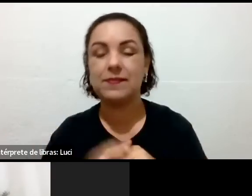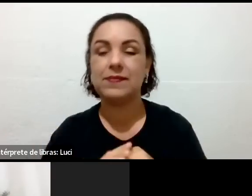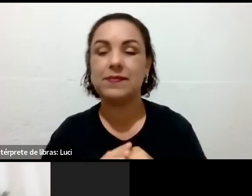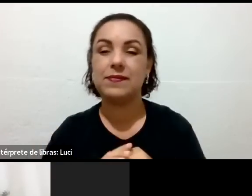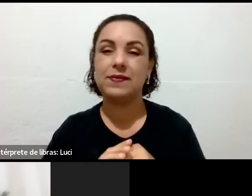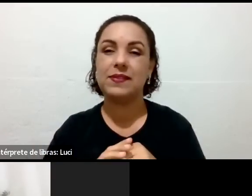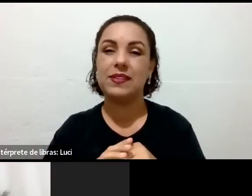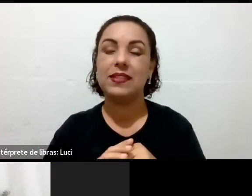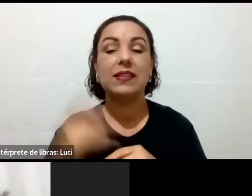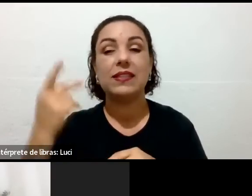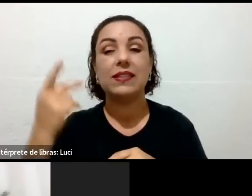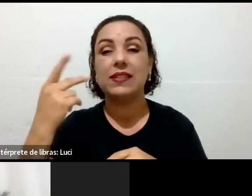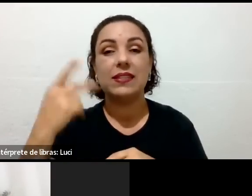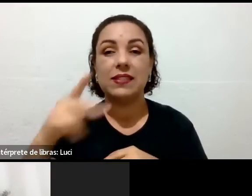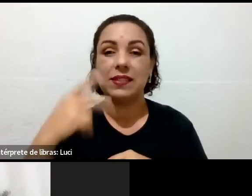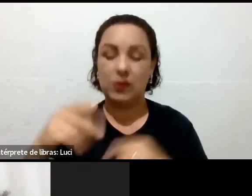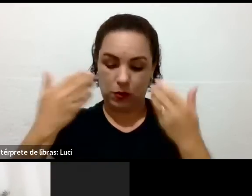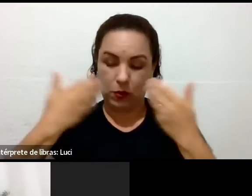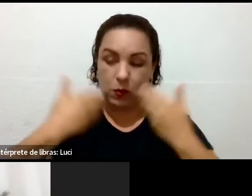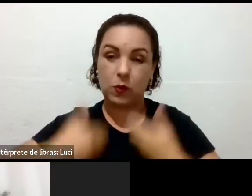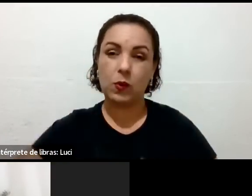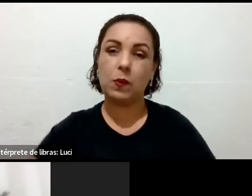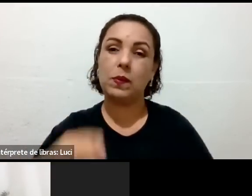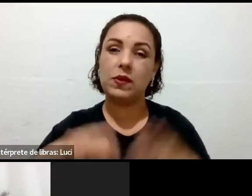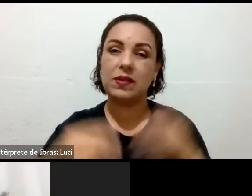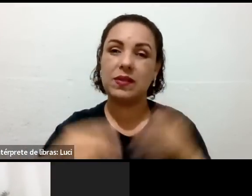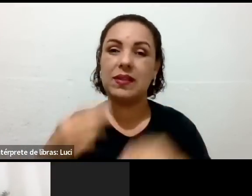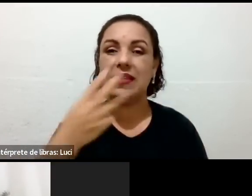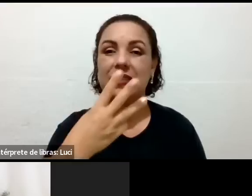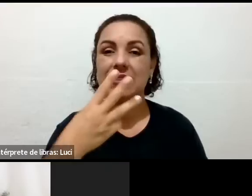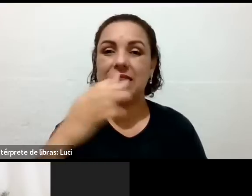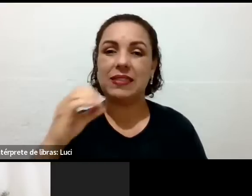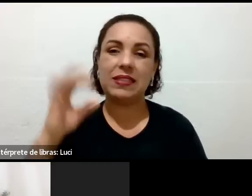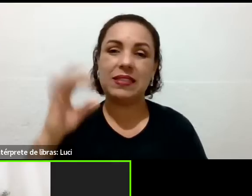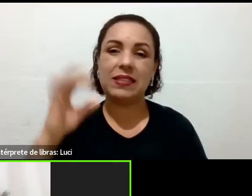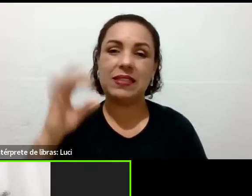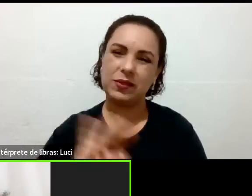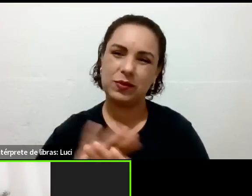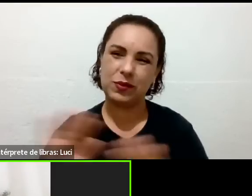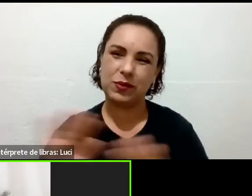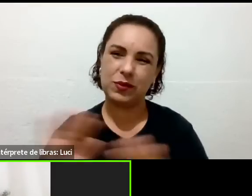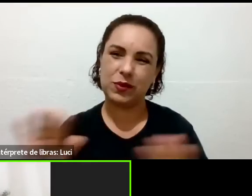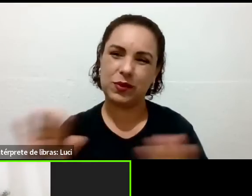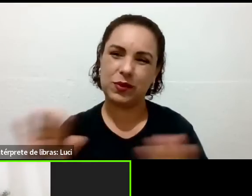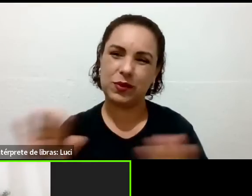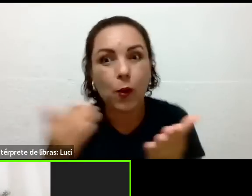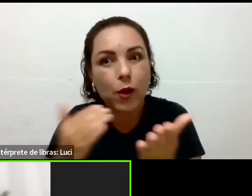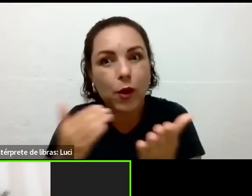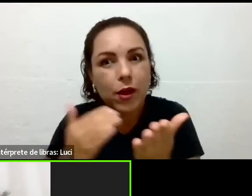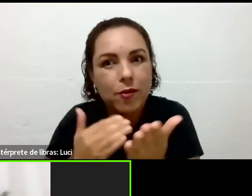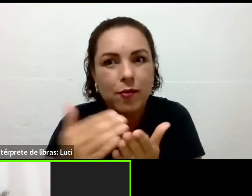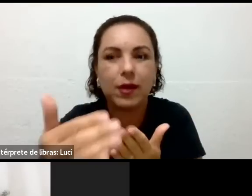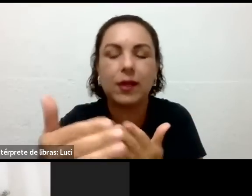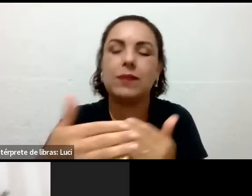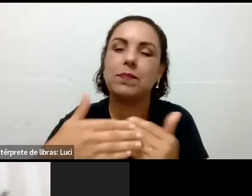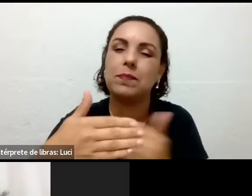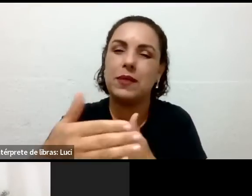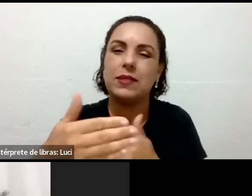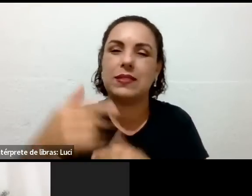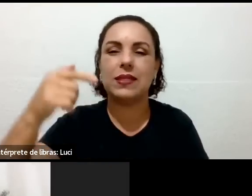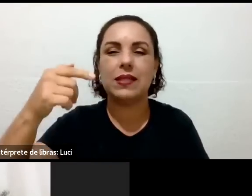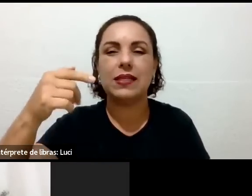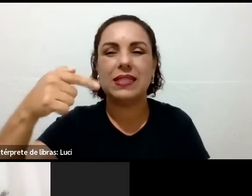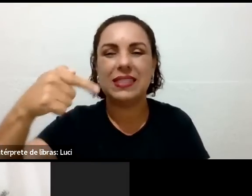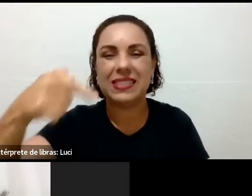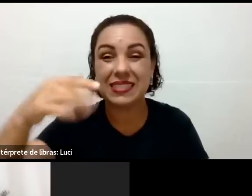aquilo que eu falei anteriormente, está limitado a só 30% do corpo, o magnésio, Elane, ele tem mais de 400 funções